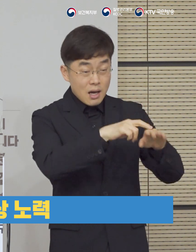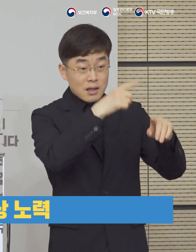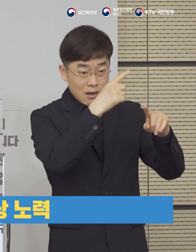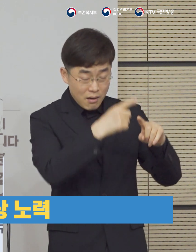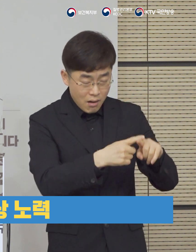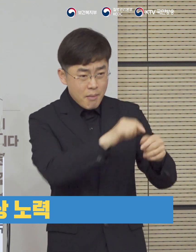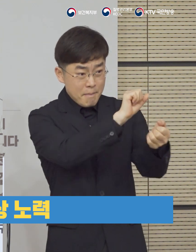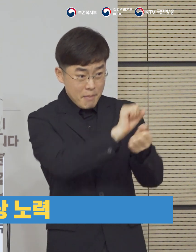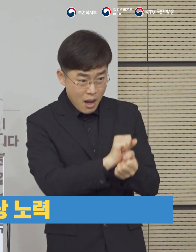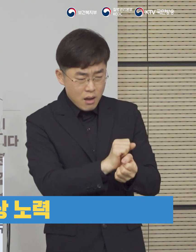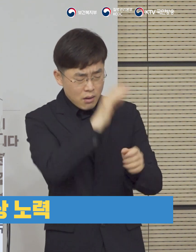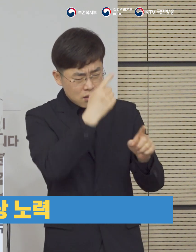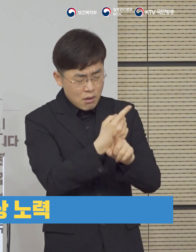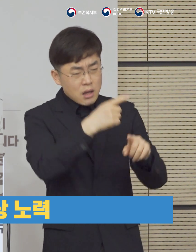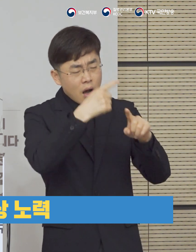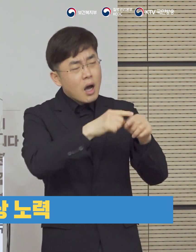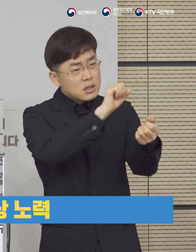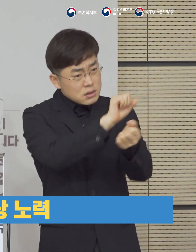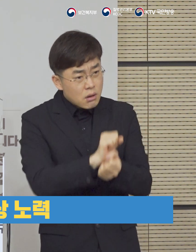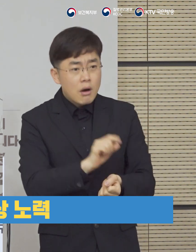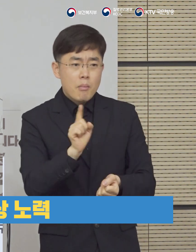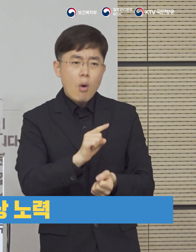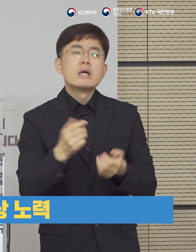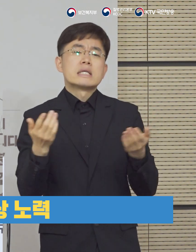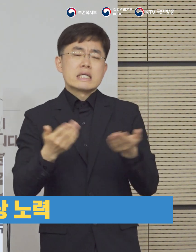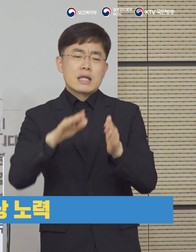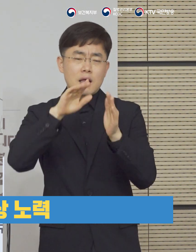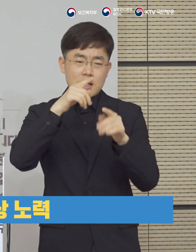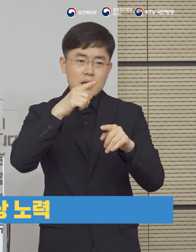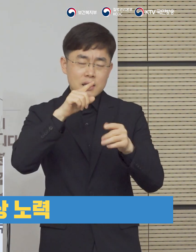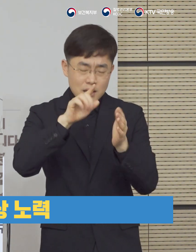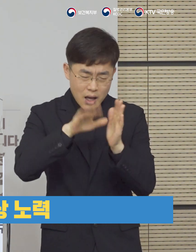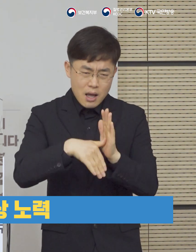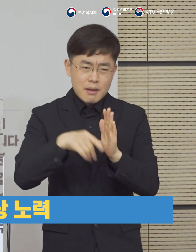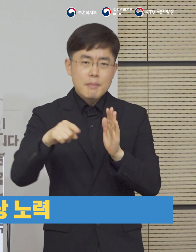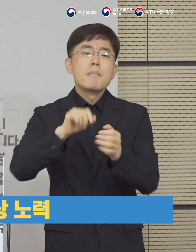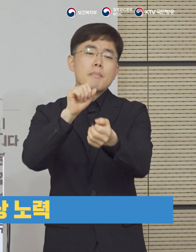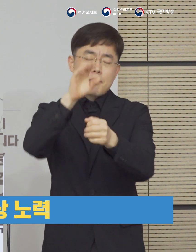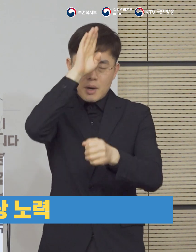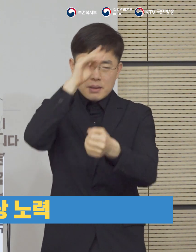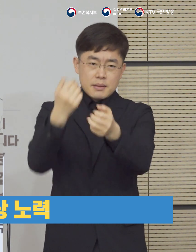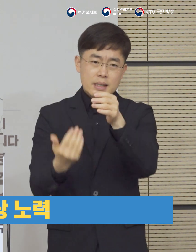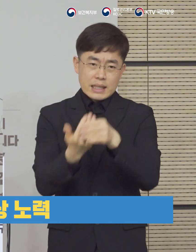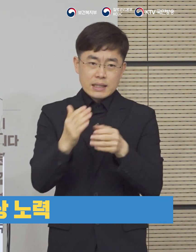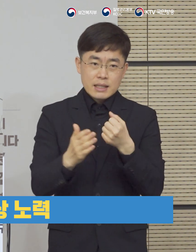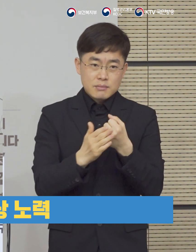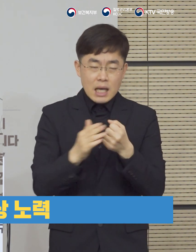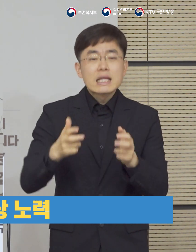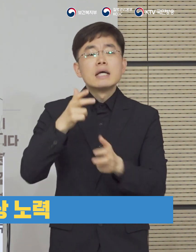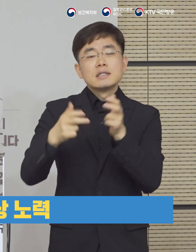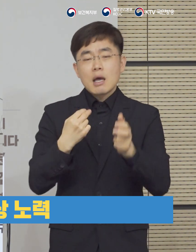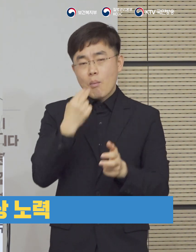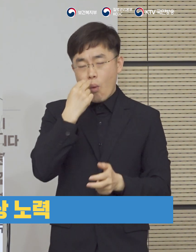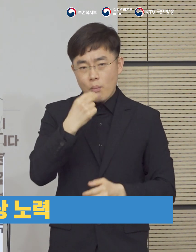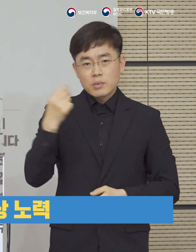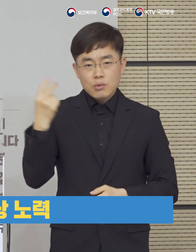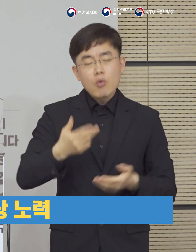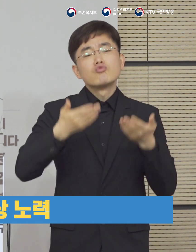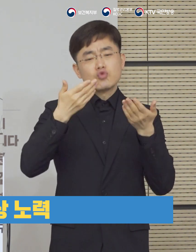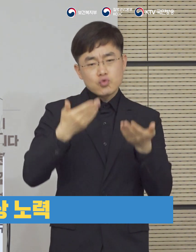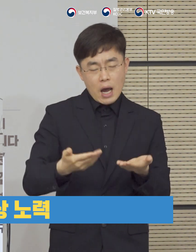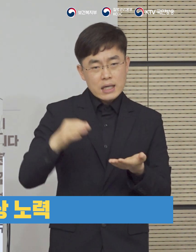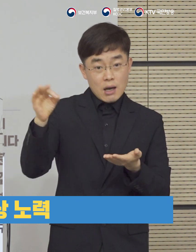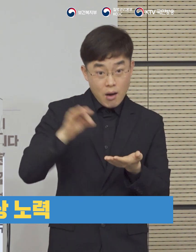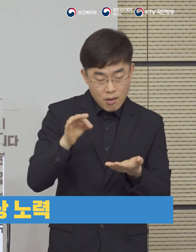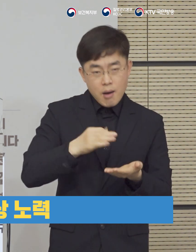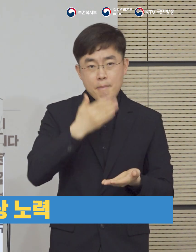코로나19를 진단, 치료하다가 감염되시는 경우 업무상 질병으로 인정되어 산재보험의 요양과 휴업